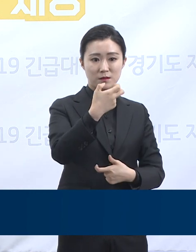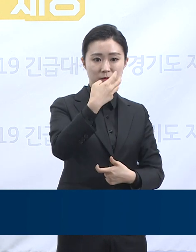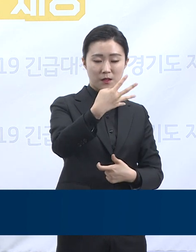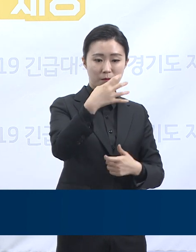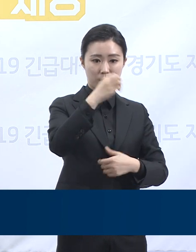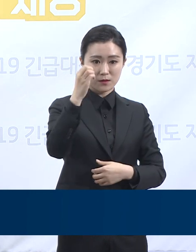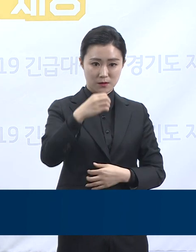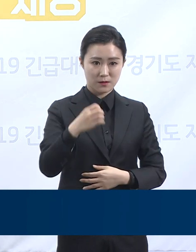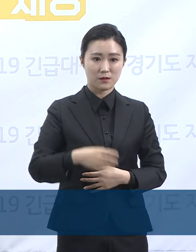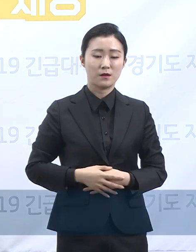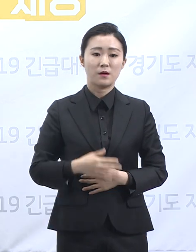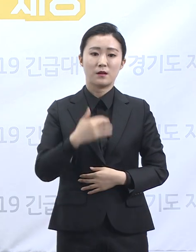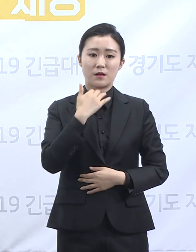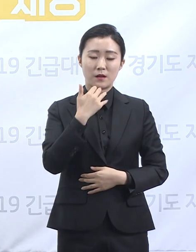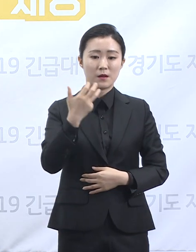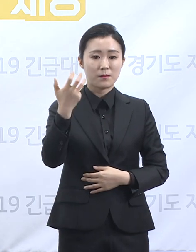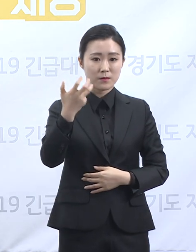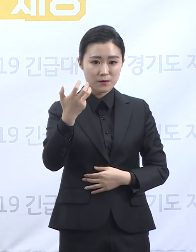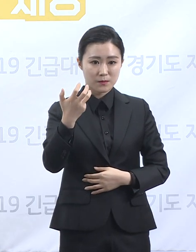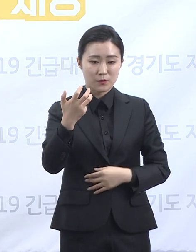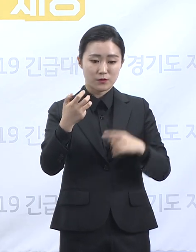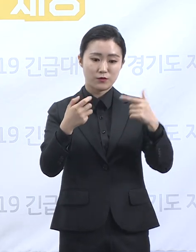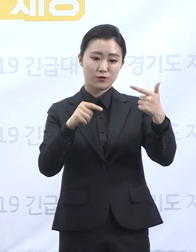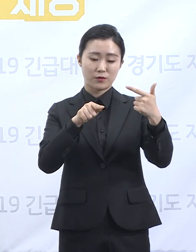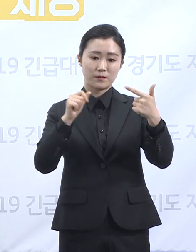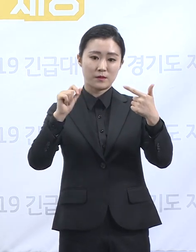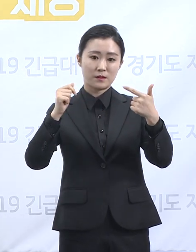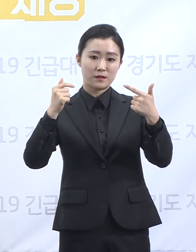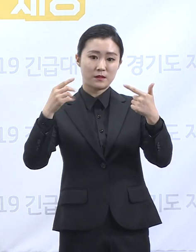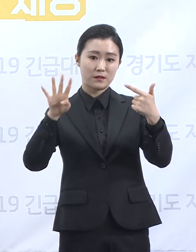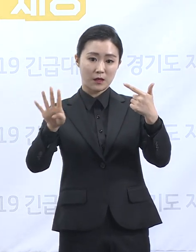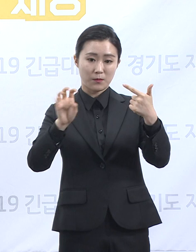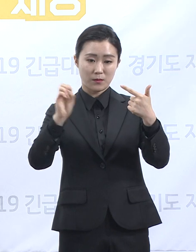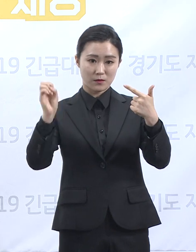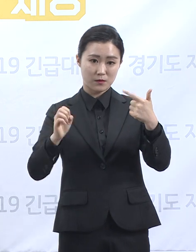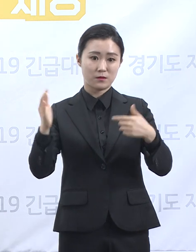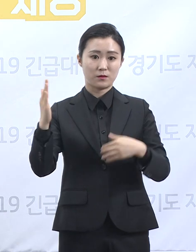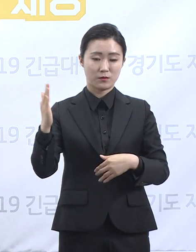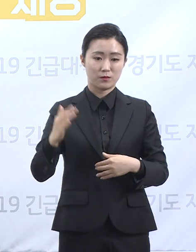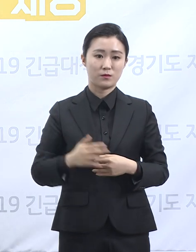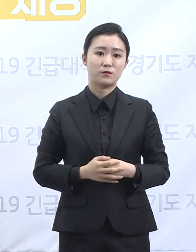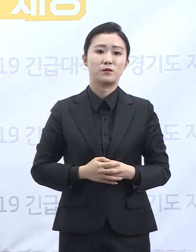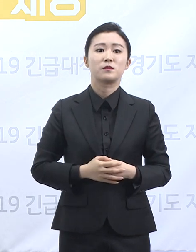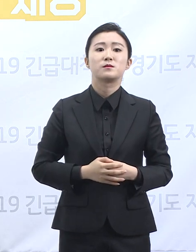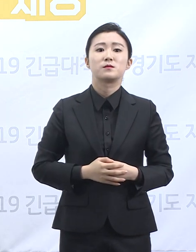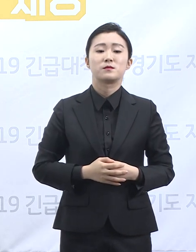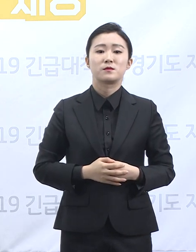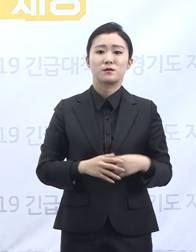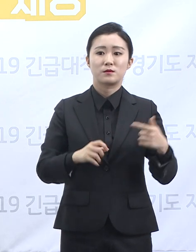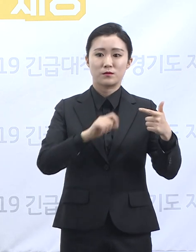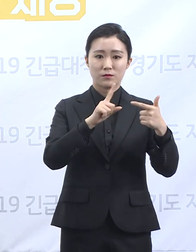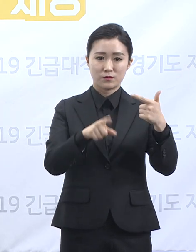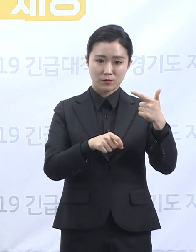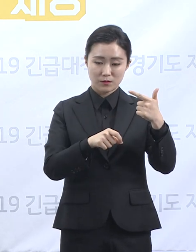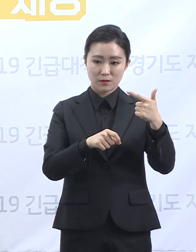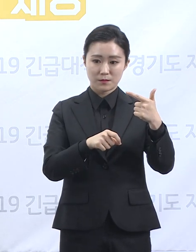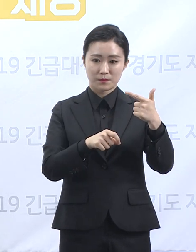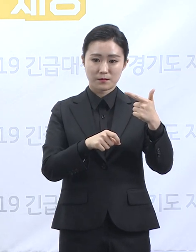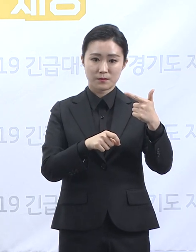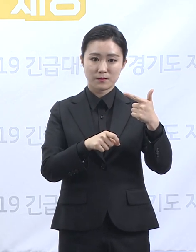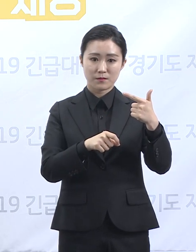9명으로 6.4%에 해당합니다. 1월부터 5월까지 경기도에서 확진된 851명 중